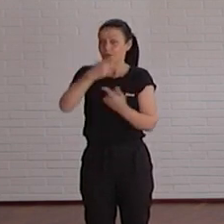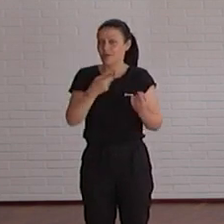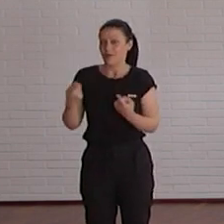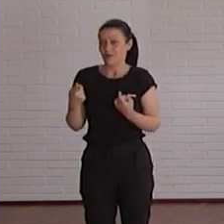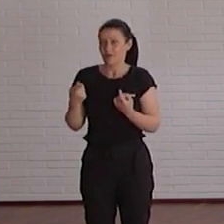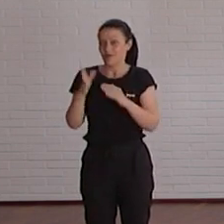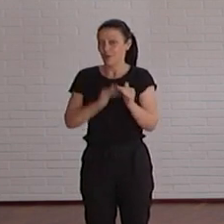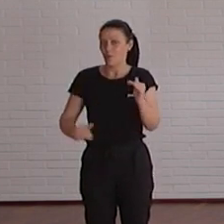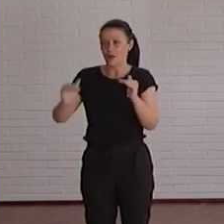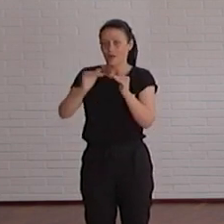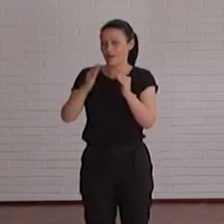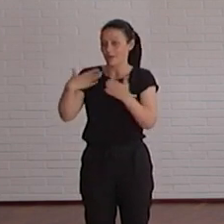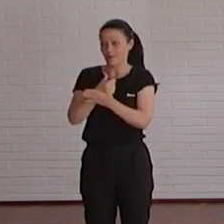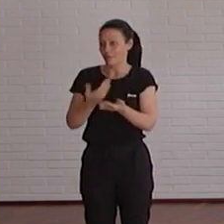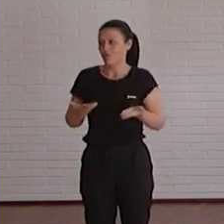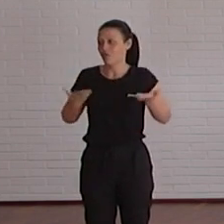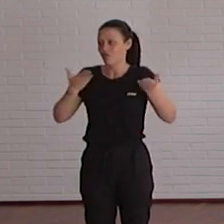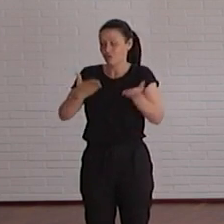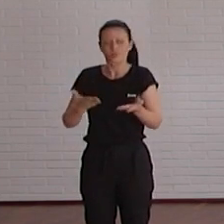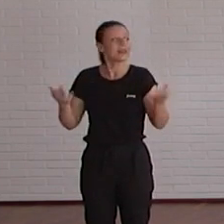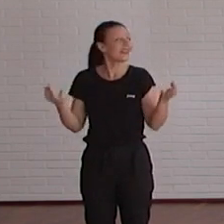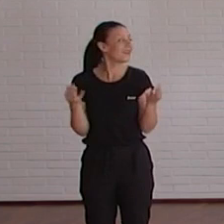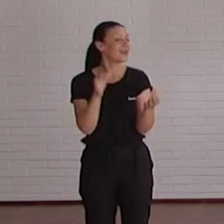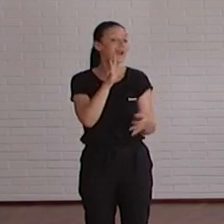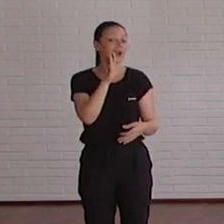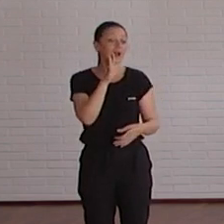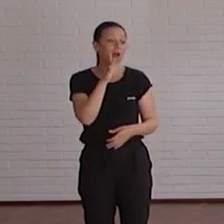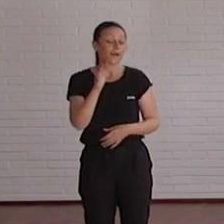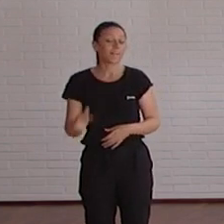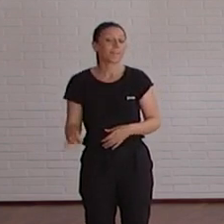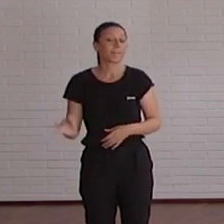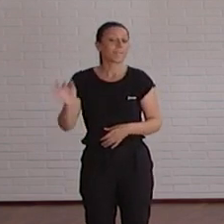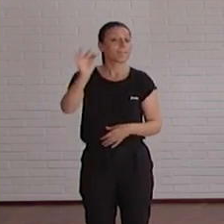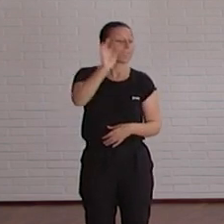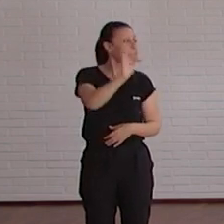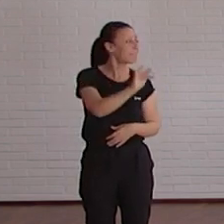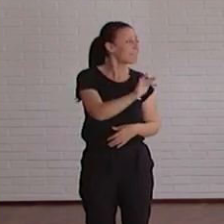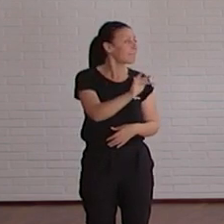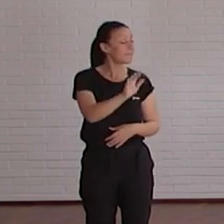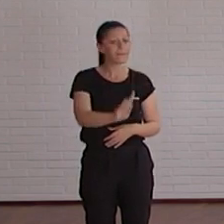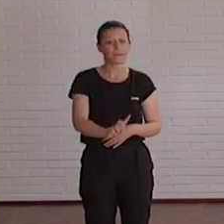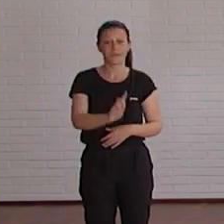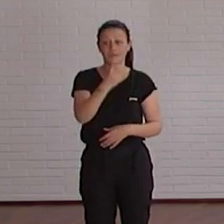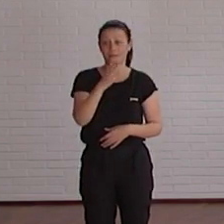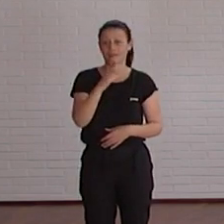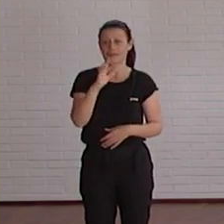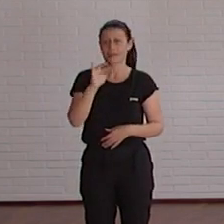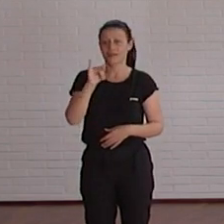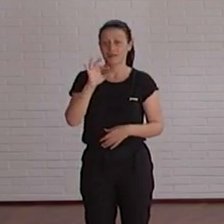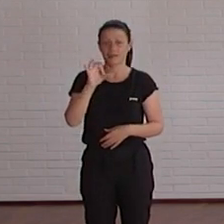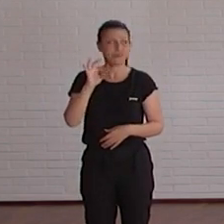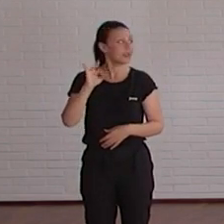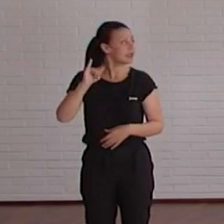en igualdad de condiciones para todos. Paso a darle la palabra primero a Cristina,